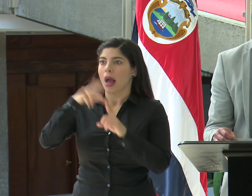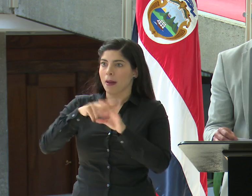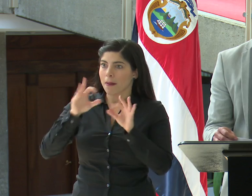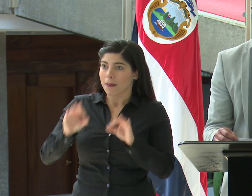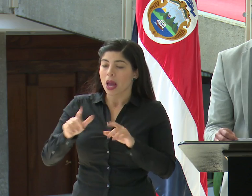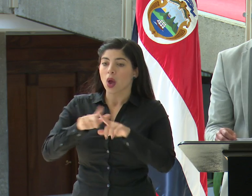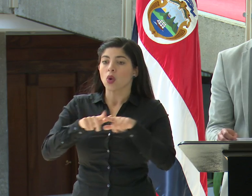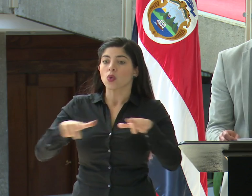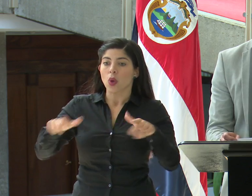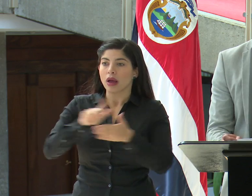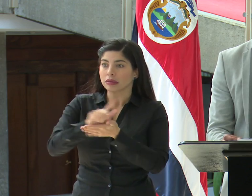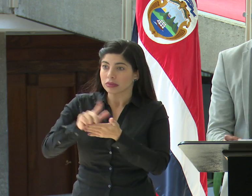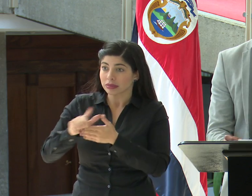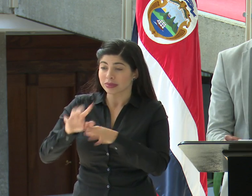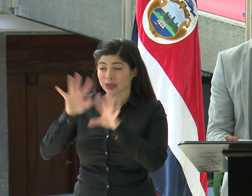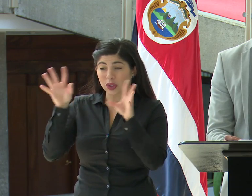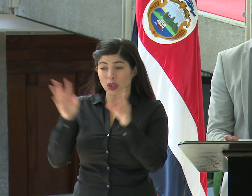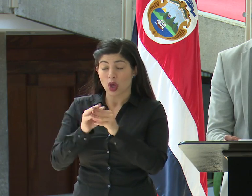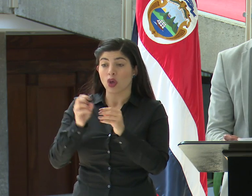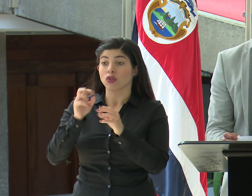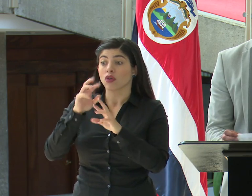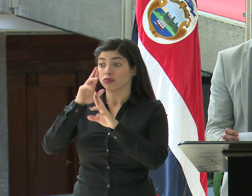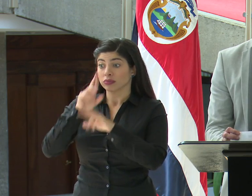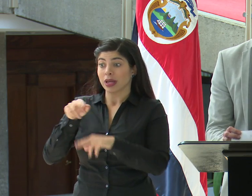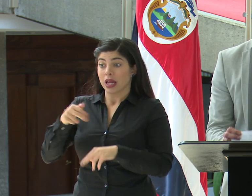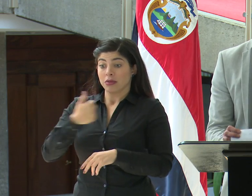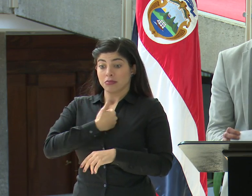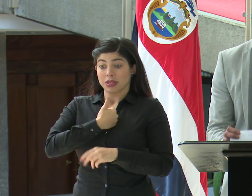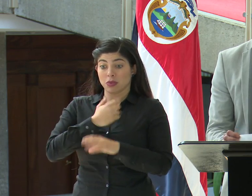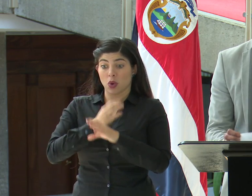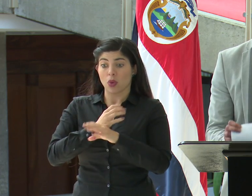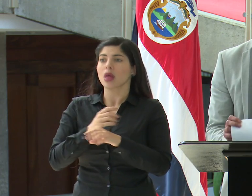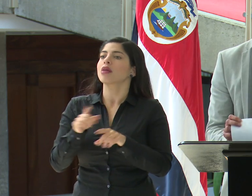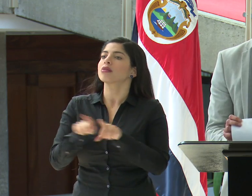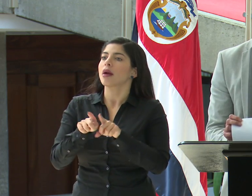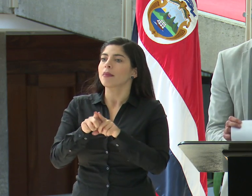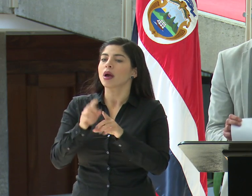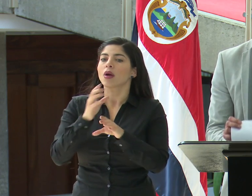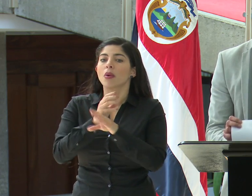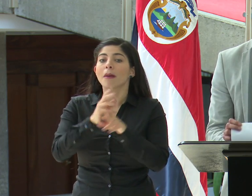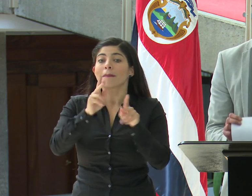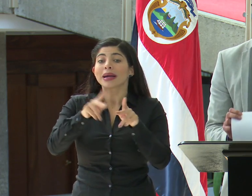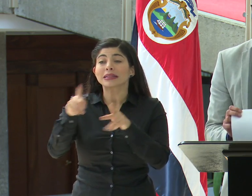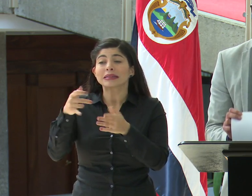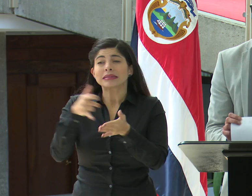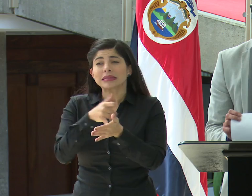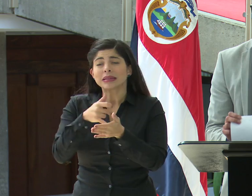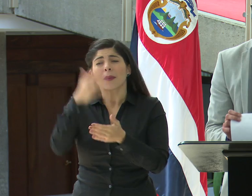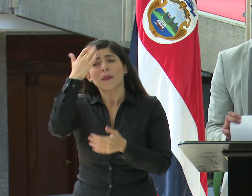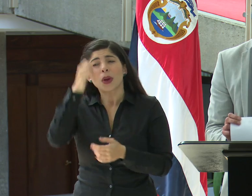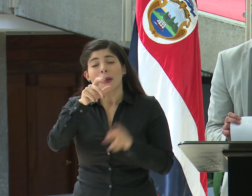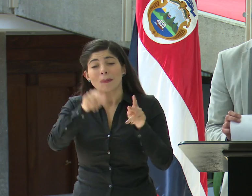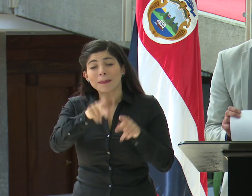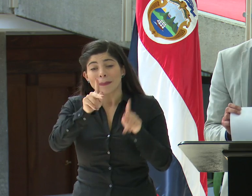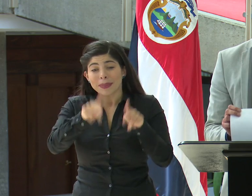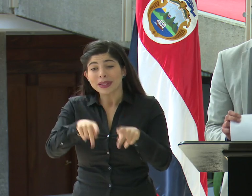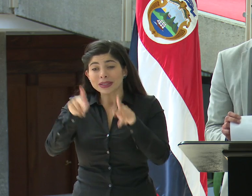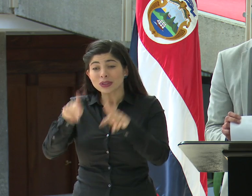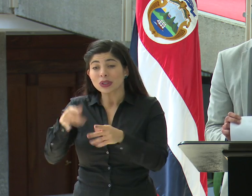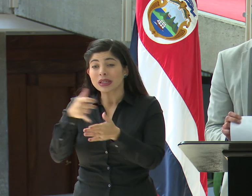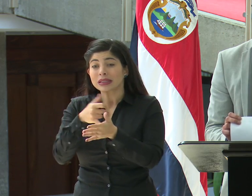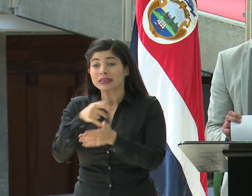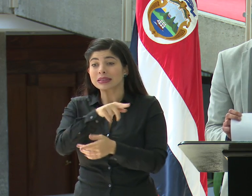superficies. Recordemos que no es un asunto solamente de autocuido, que aquí hay personas vulnerables y lo voy a insistir, porque esas personas vulnerables